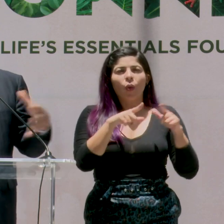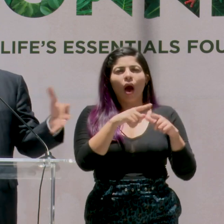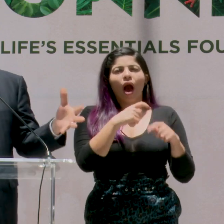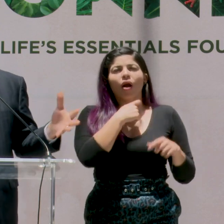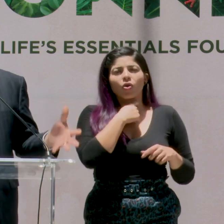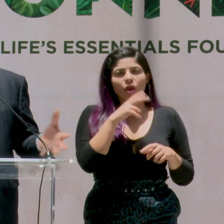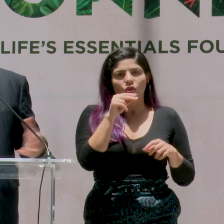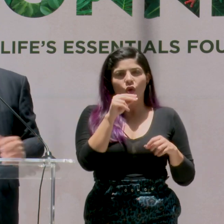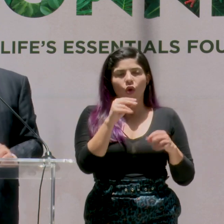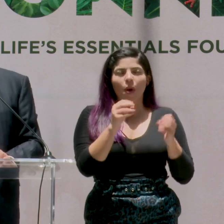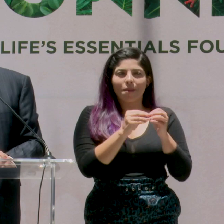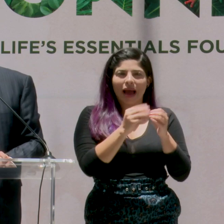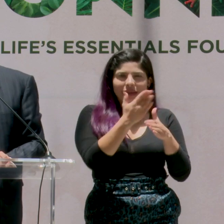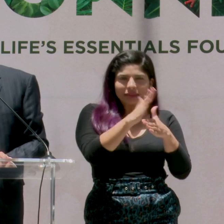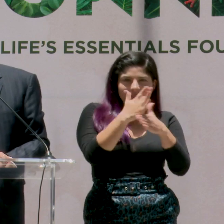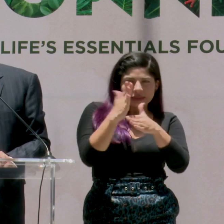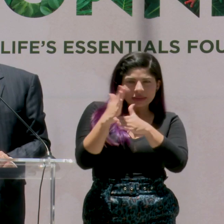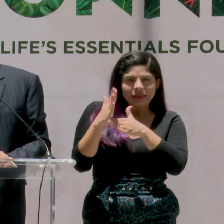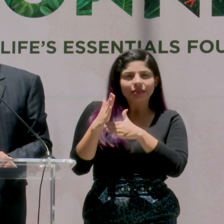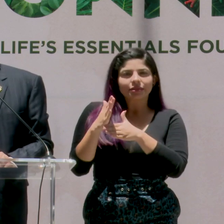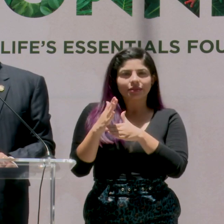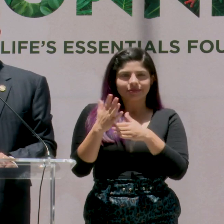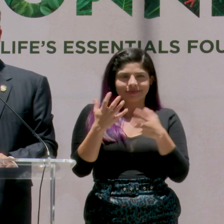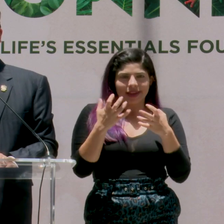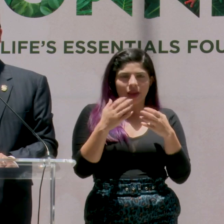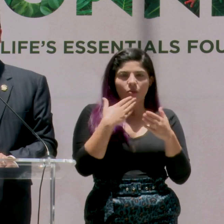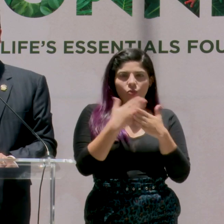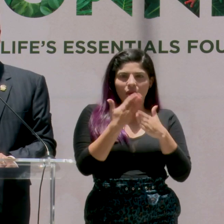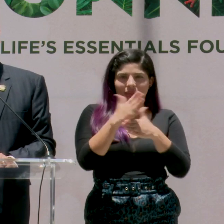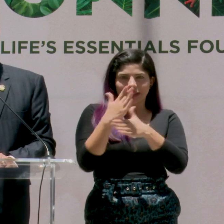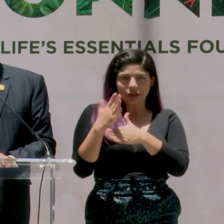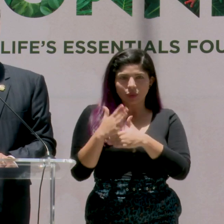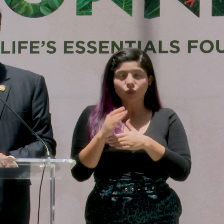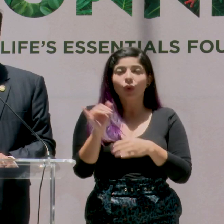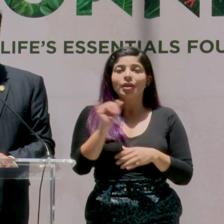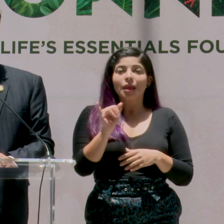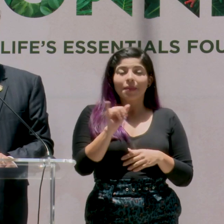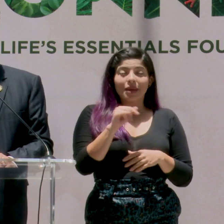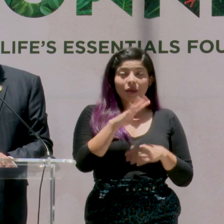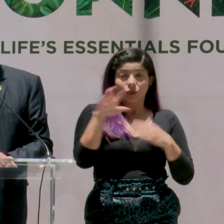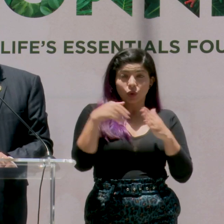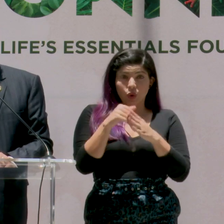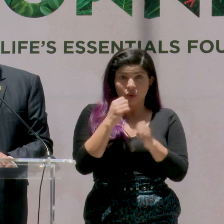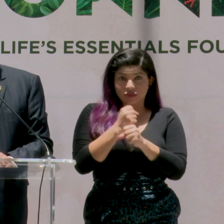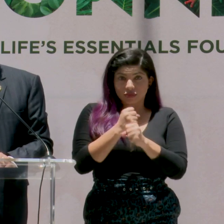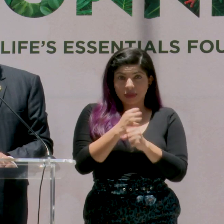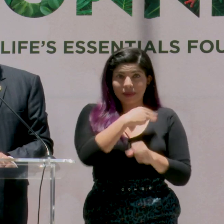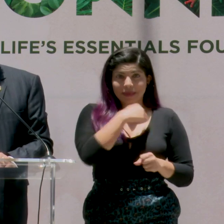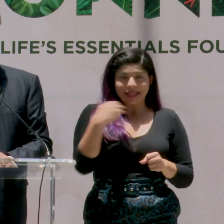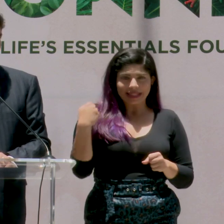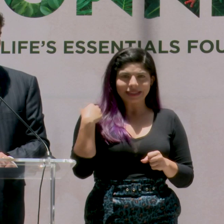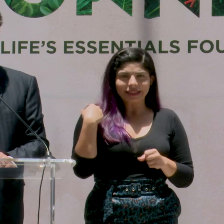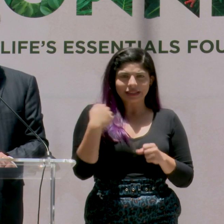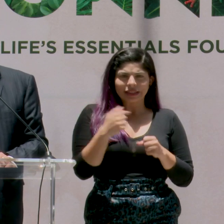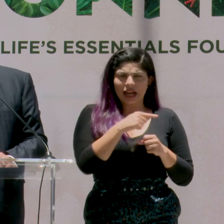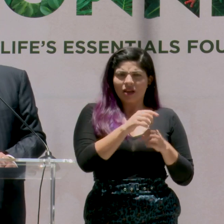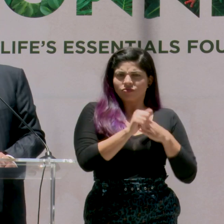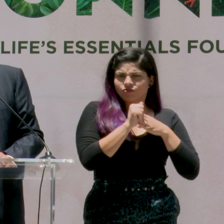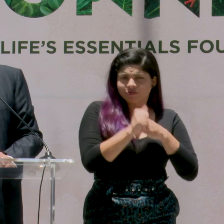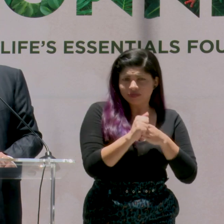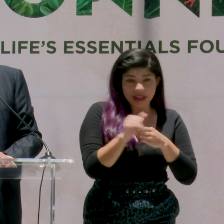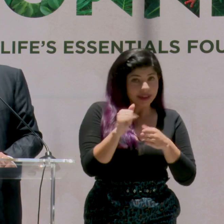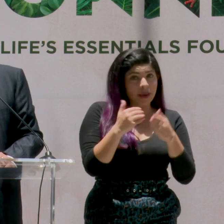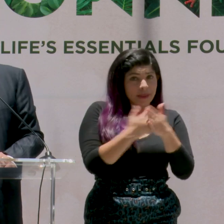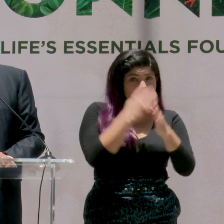que podamos hacer una buena distribución. Y además también, esto lo hemos hecho y lo ha hecho la ministra, liderando e